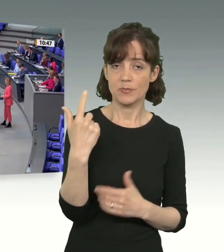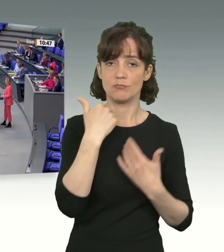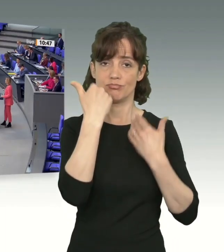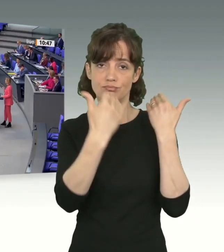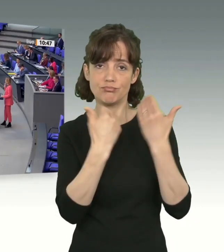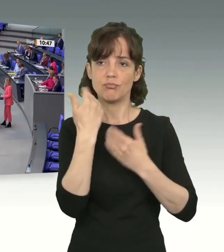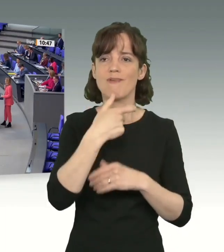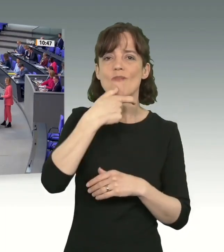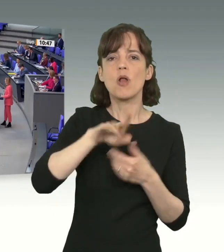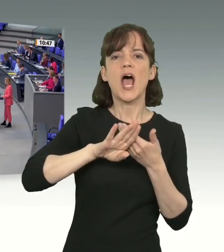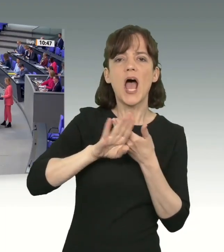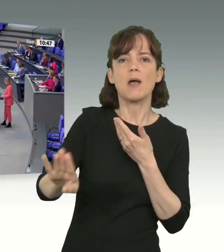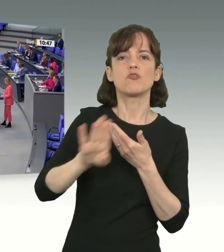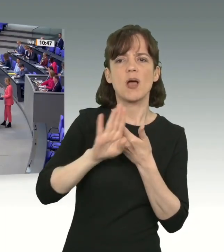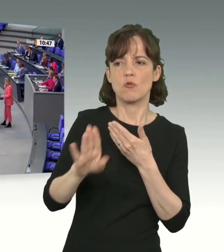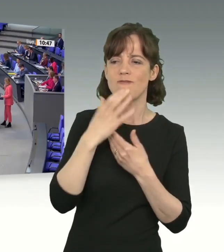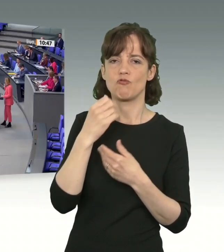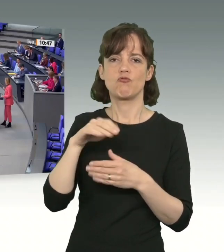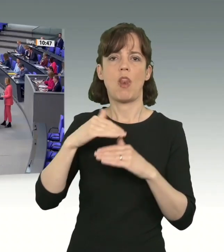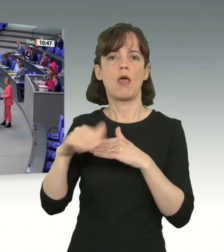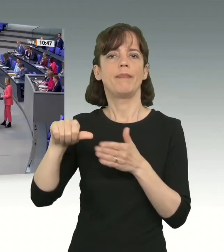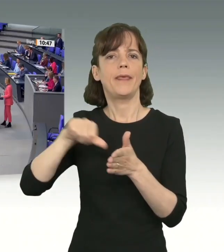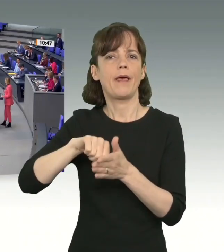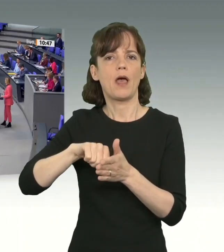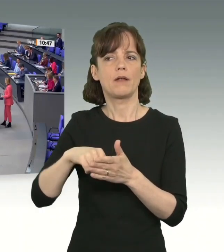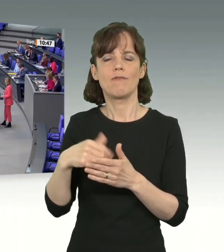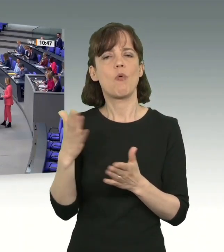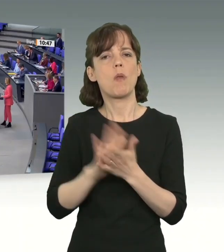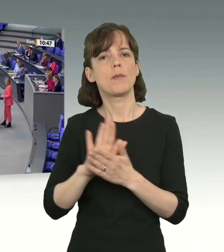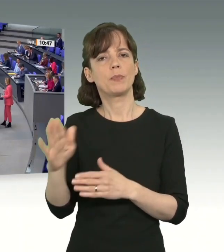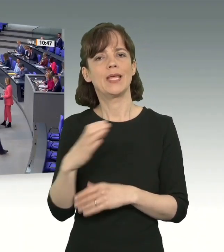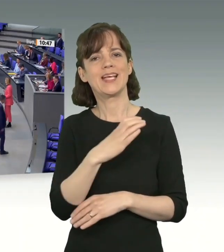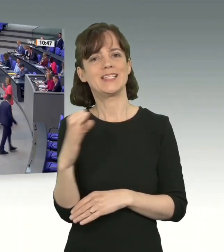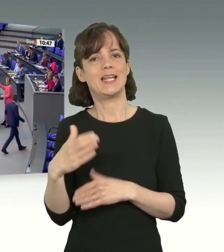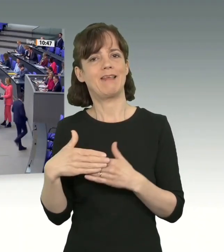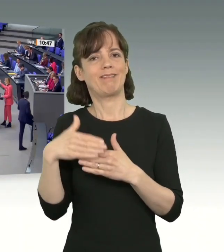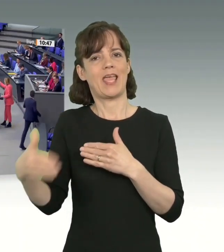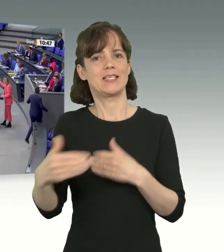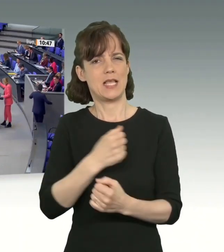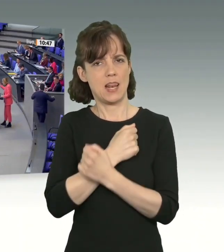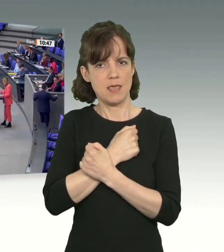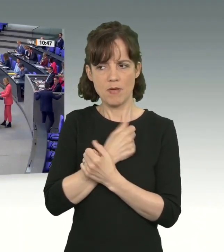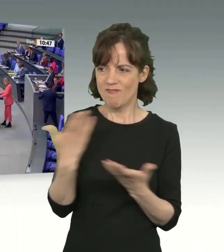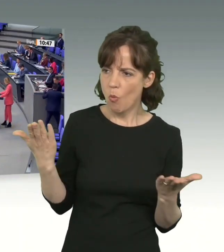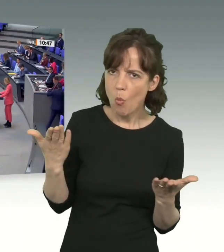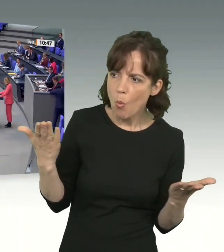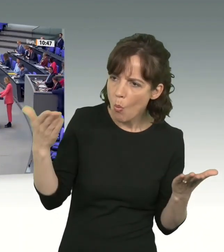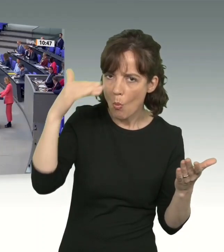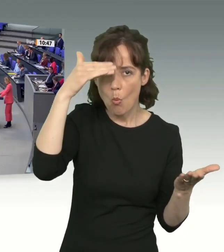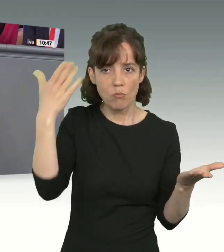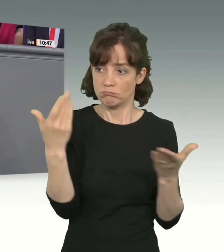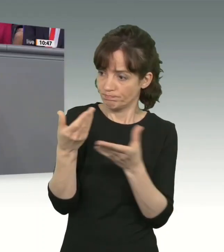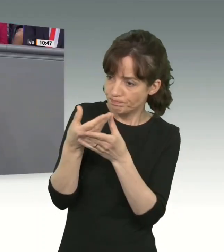Abschiebung, Abschiebung sprechen, Sie wollen in den Iran abschieben, wo bleibt Ihre christliche Nächstenliebe eigentlich? Ich sehe sie nirgendwo mehr, ja?